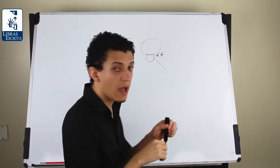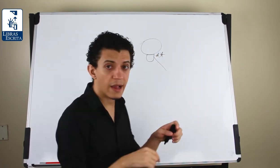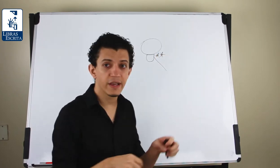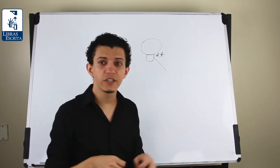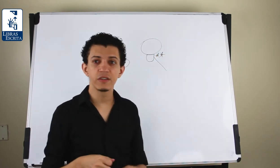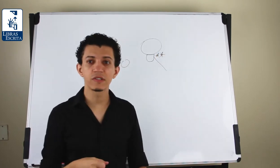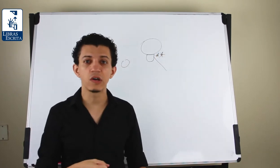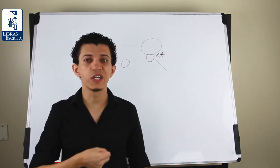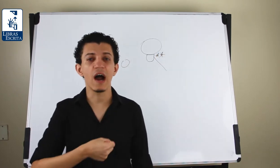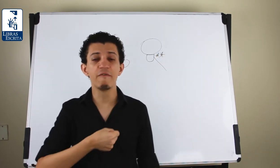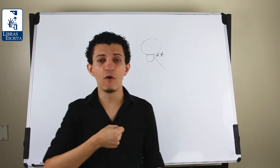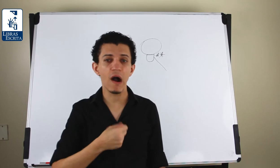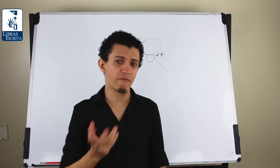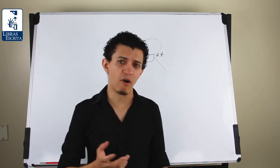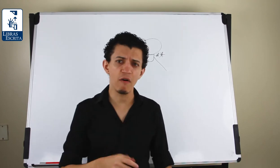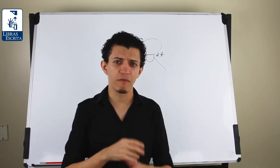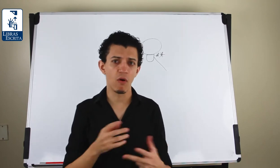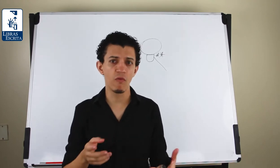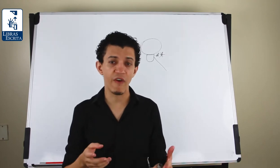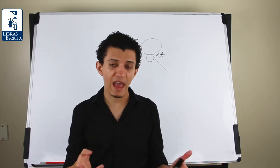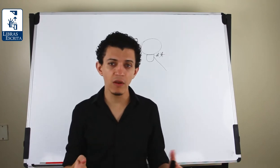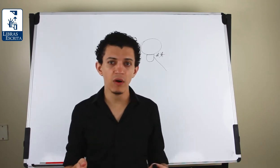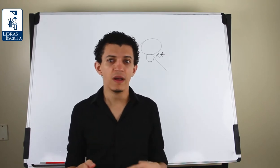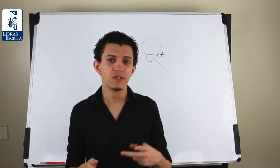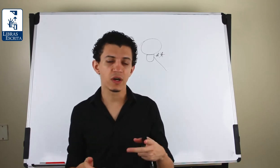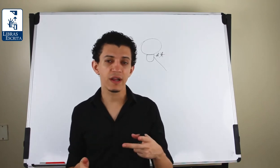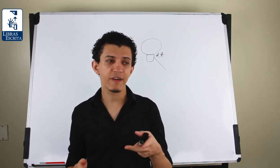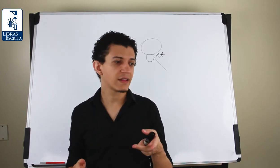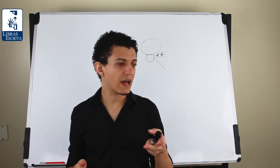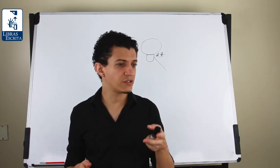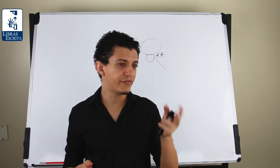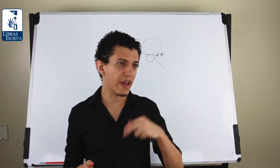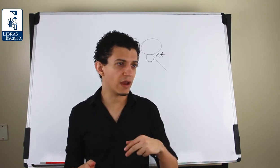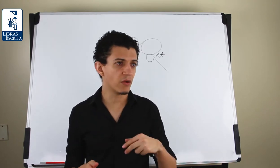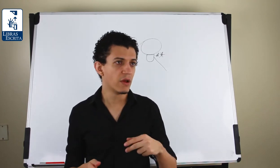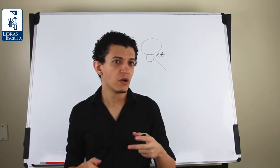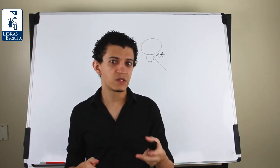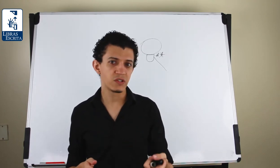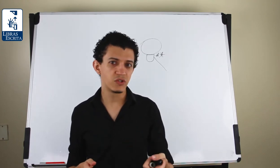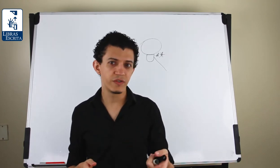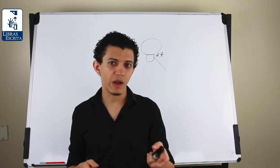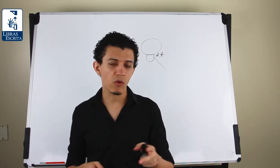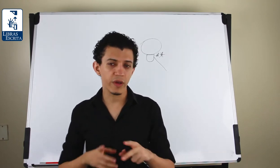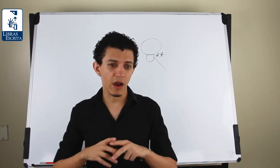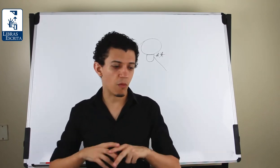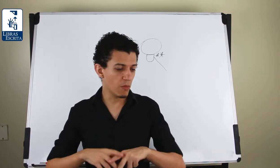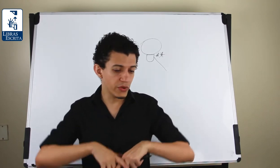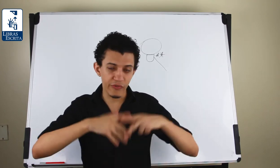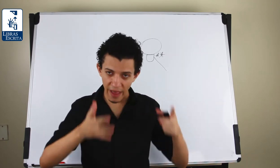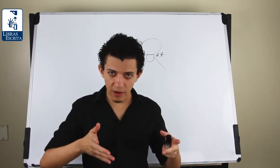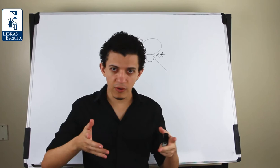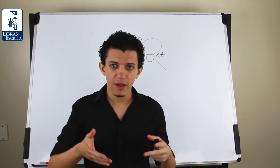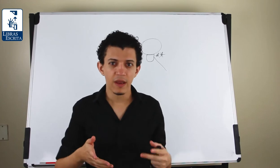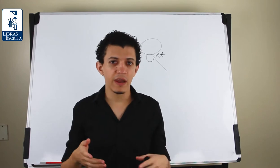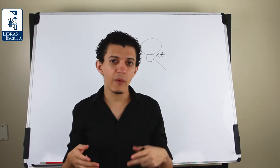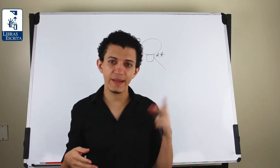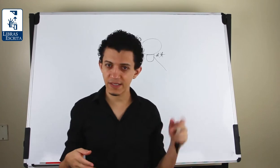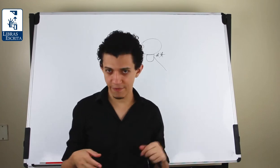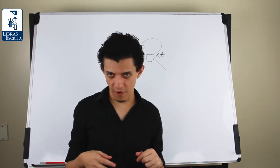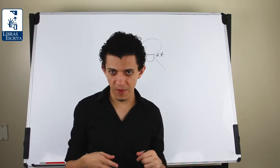Aqui a gente tem o sinal de avô, avó, ou velho. Só que, na verdade, velho, no sentido de algo que é muito velho, não é dessa forma